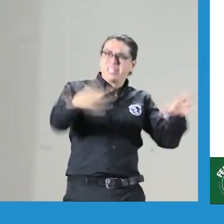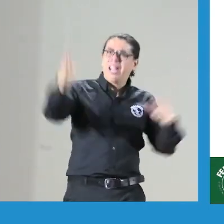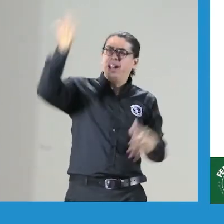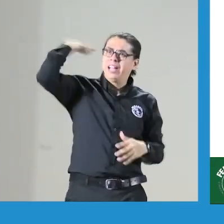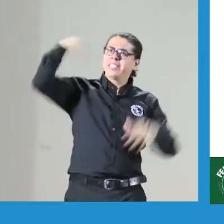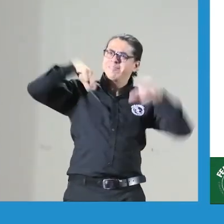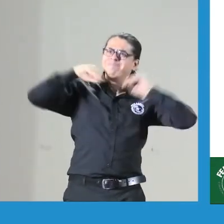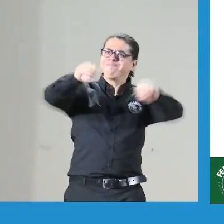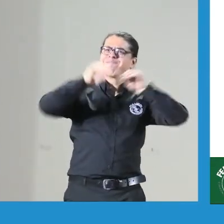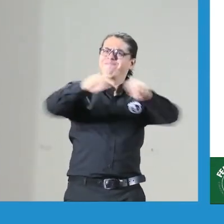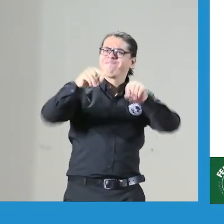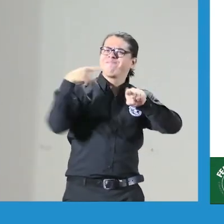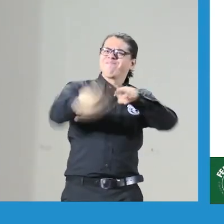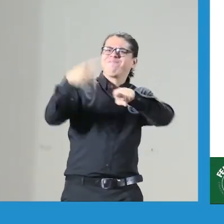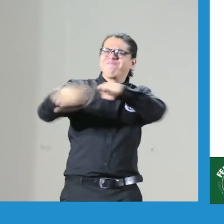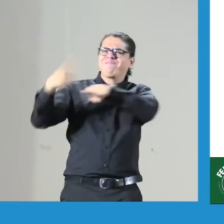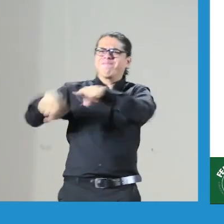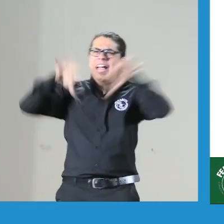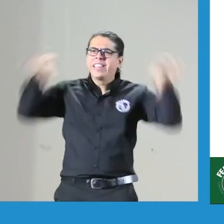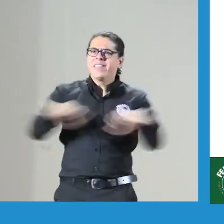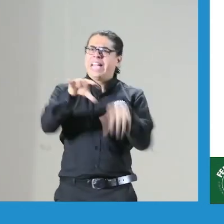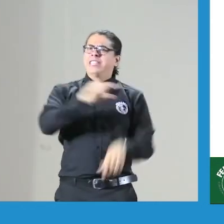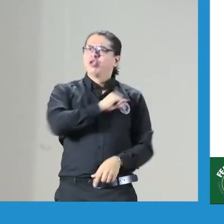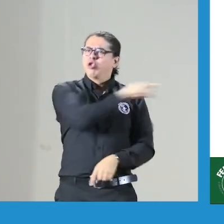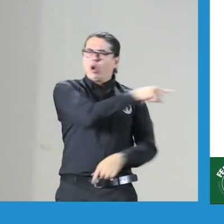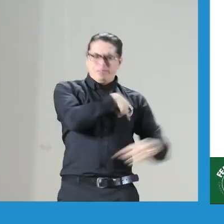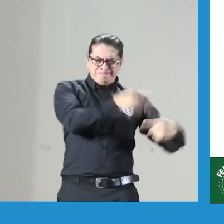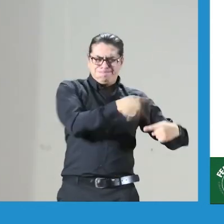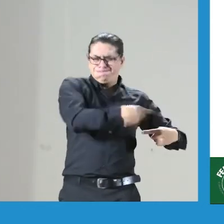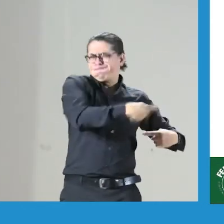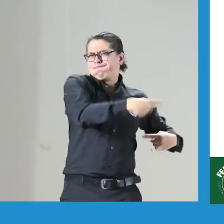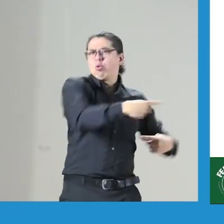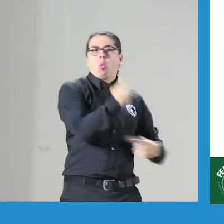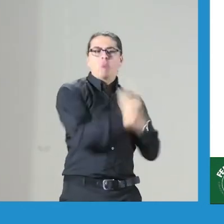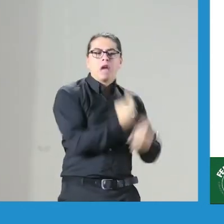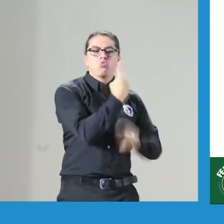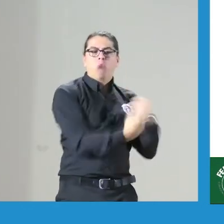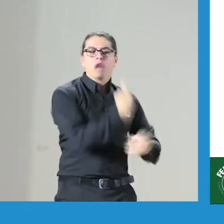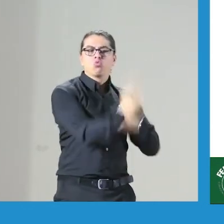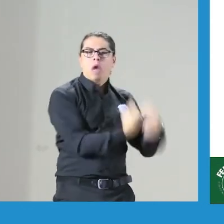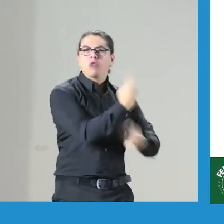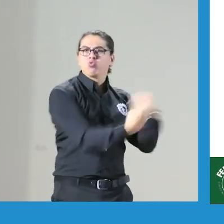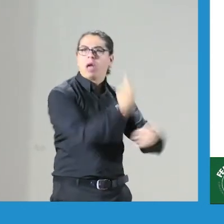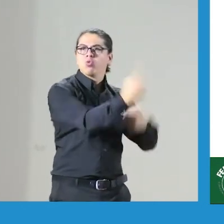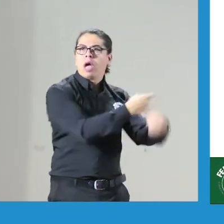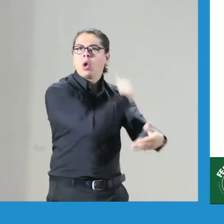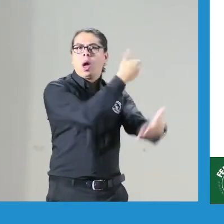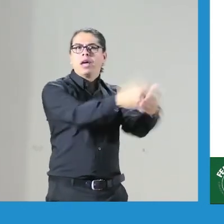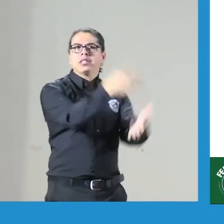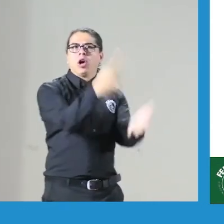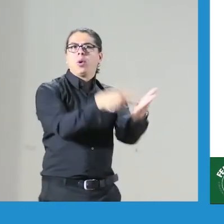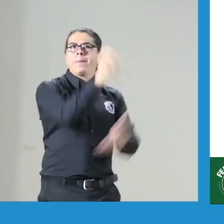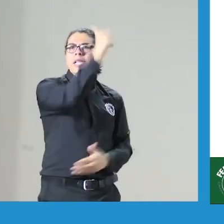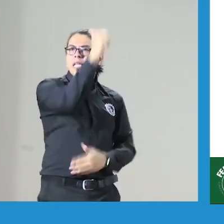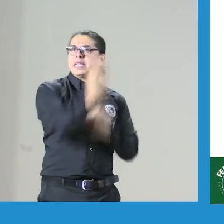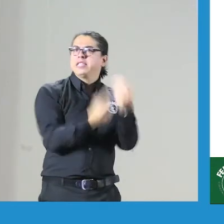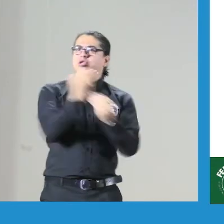si ya se les ha dado formación en diferentes eventos desde el exor que anuales estaban haciendo